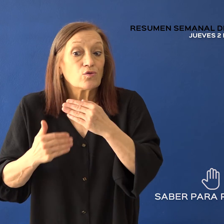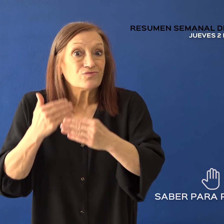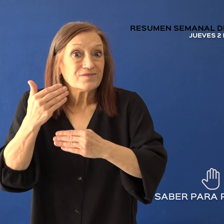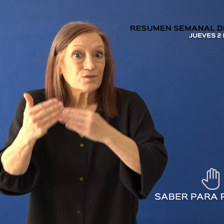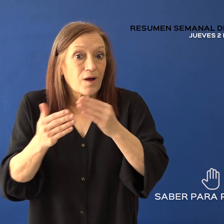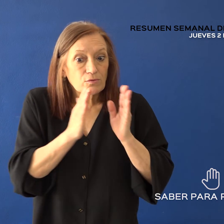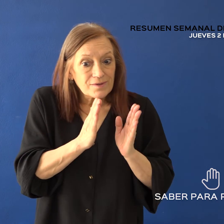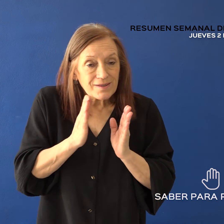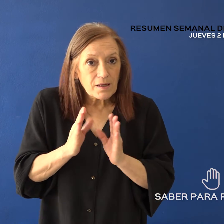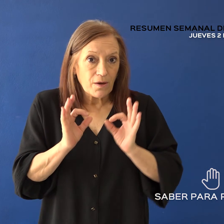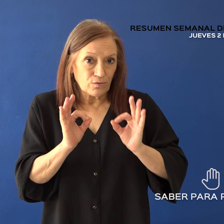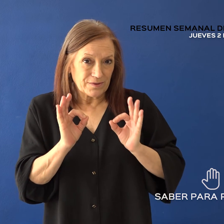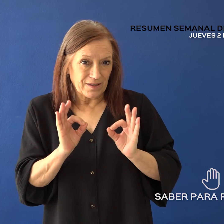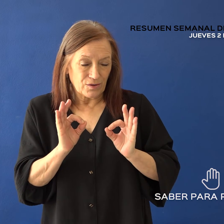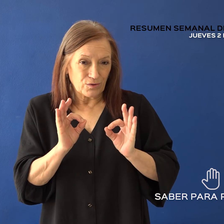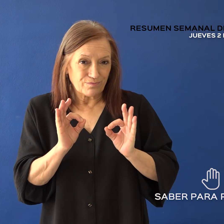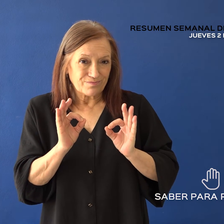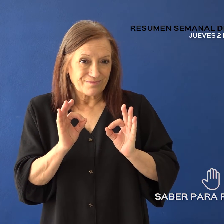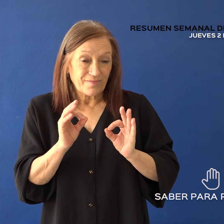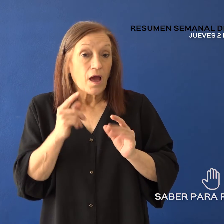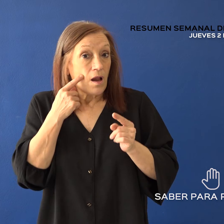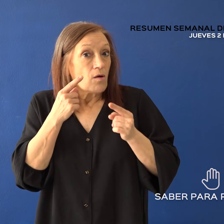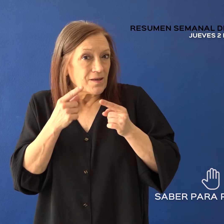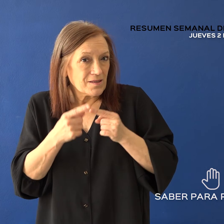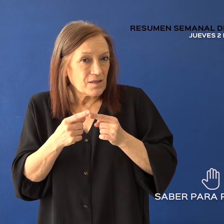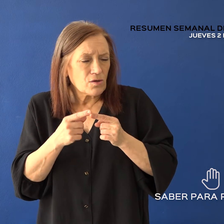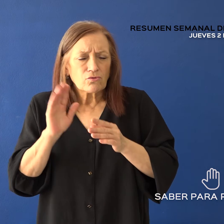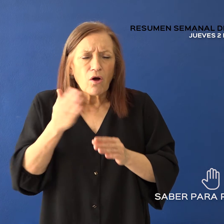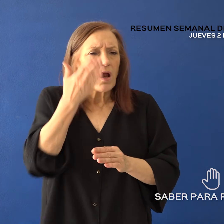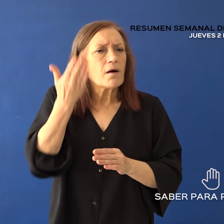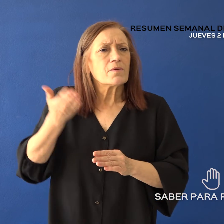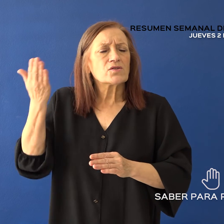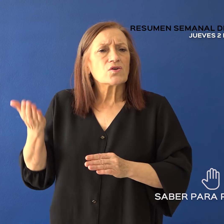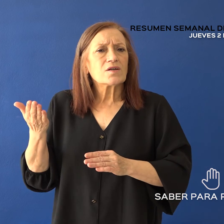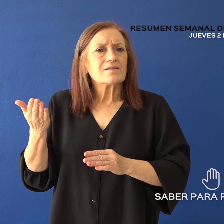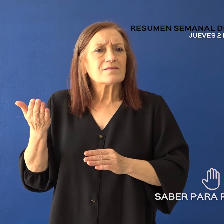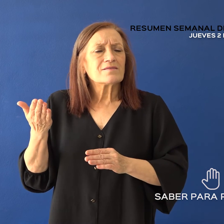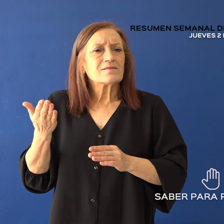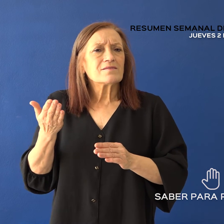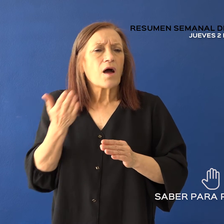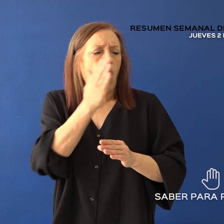vacunación para llegar al objetivo de que todos y todas estemos vacunados.